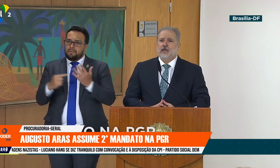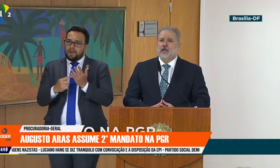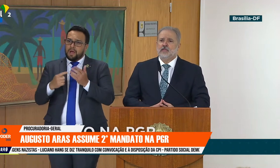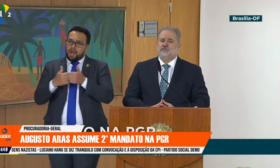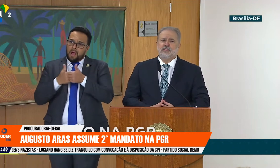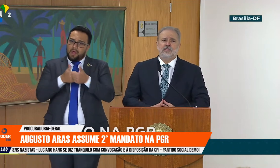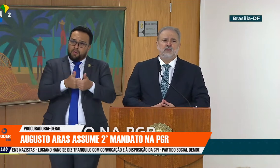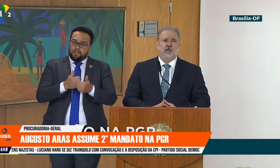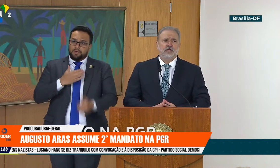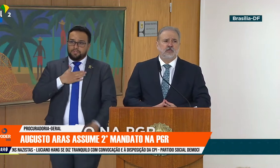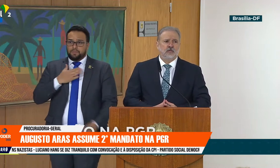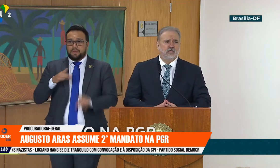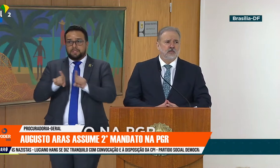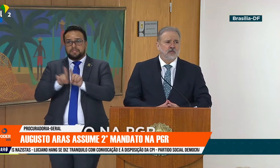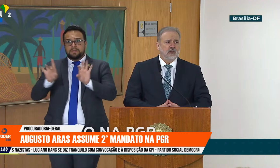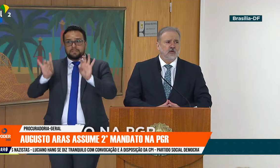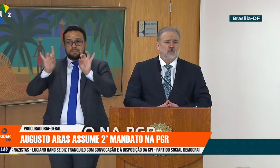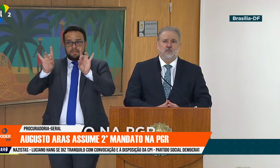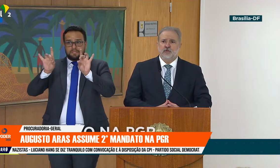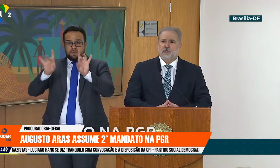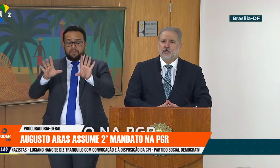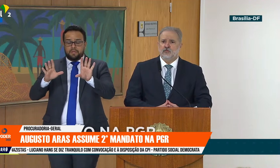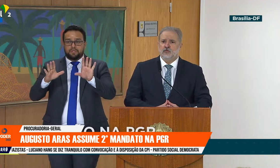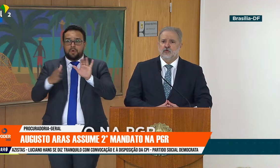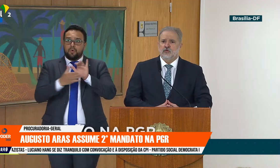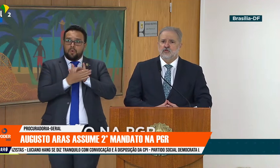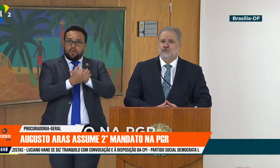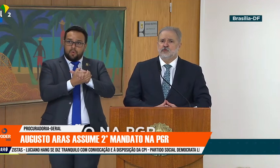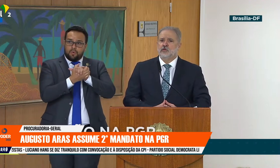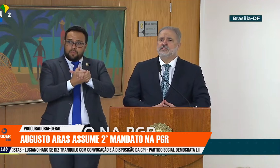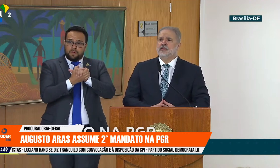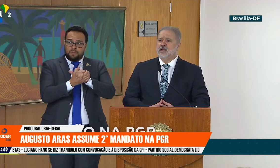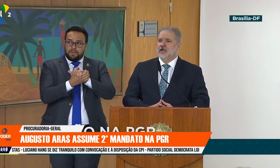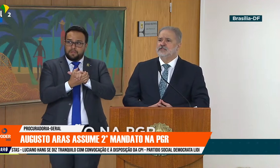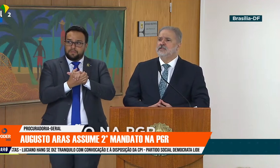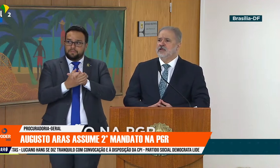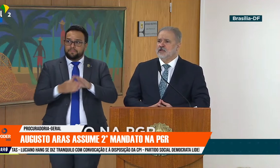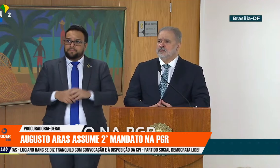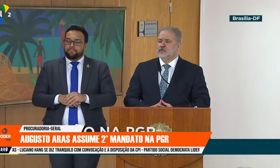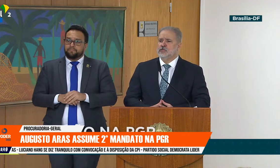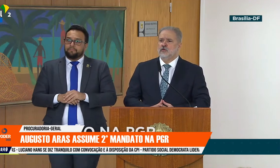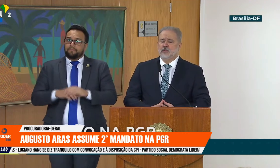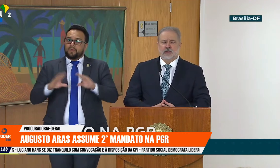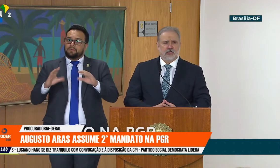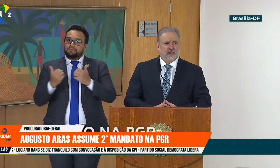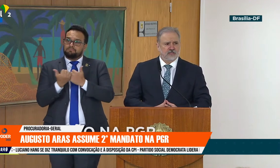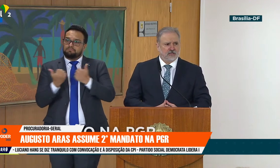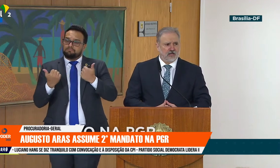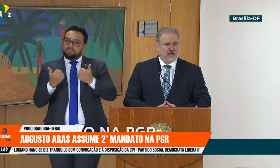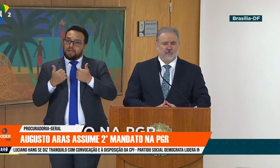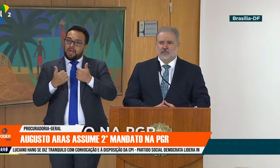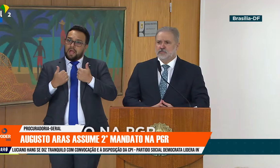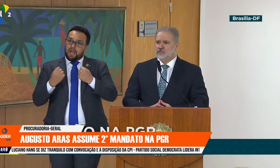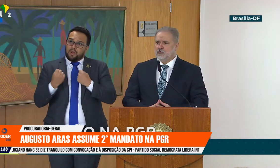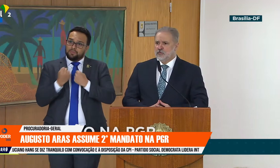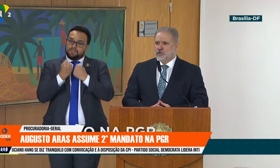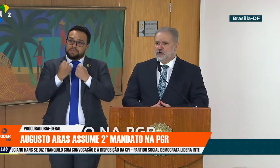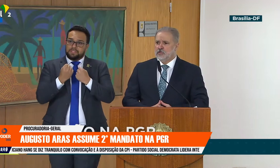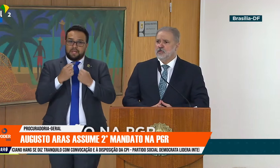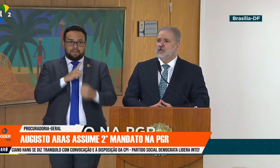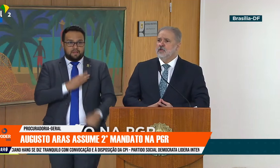e, especialmente aqui, eu cumprimento os meus auxiliares diretos que estão aqui nesta sala